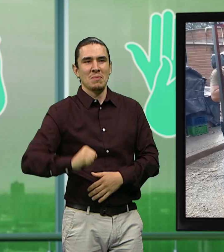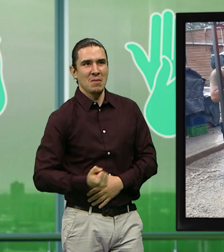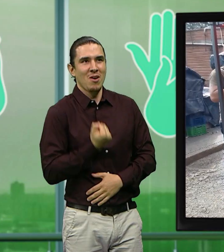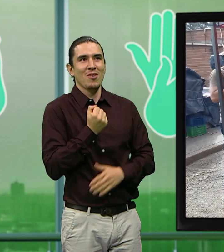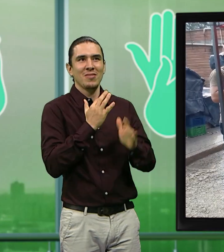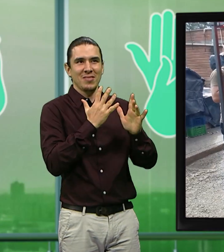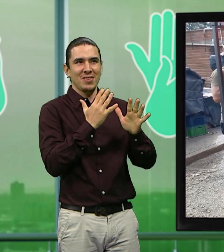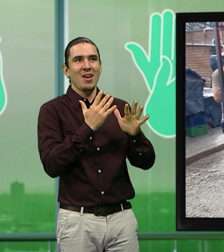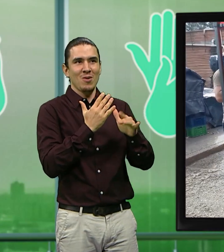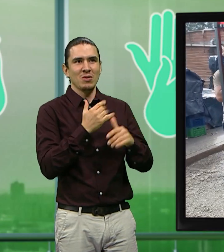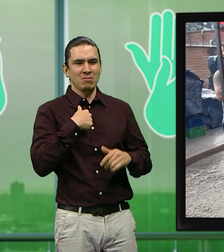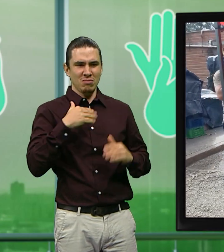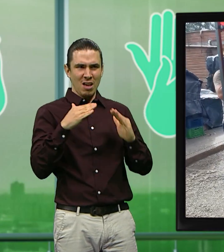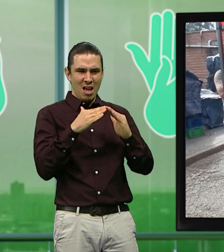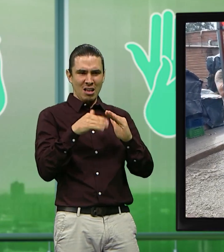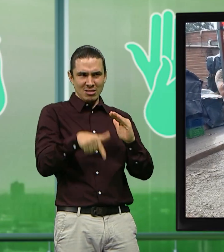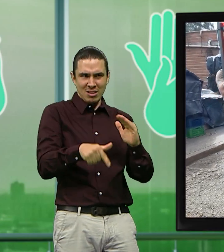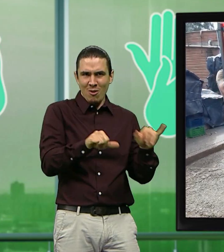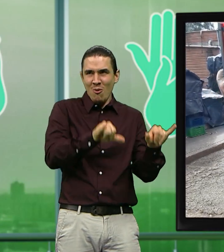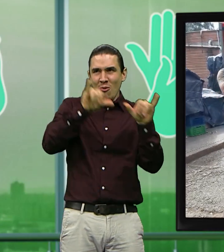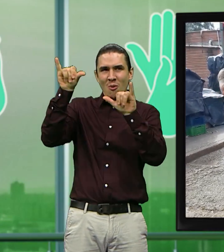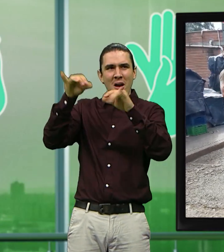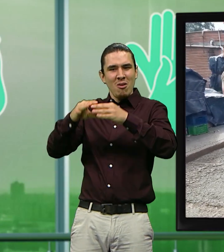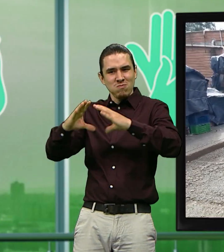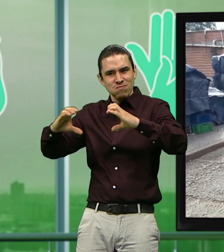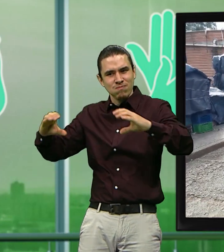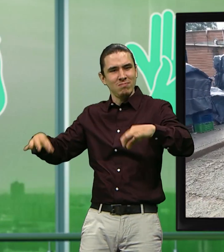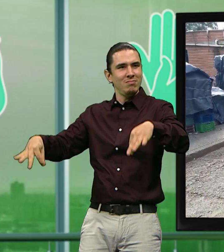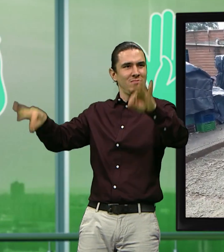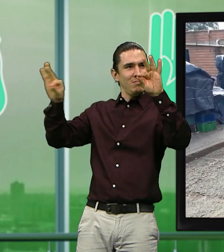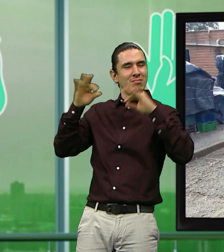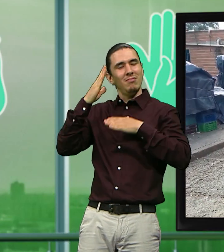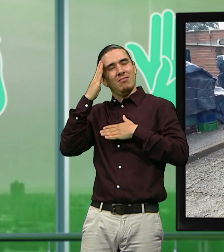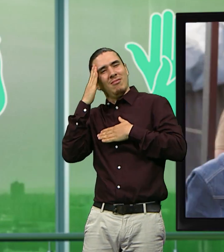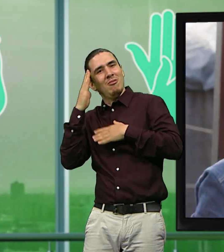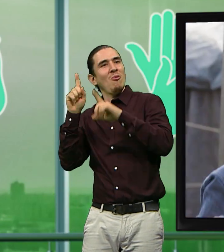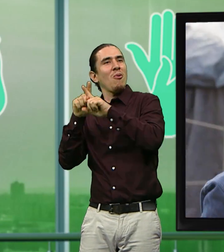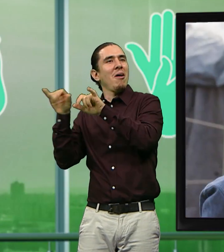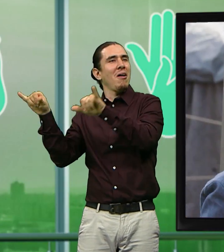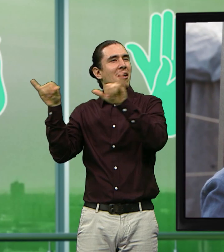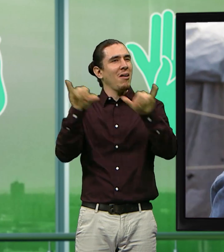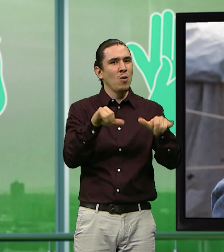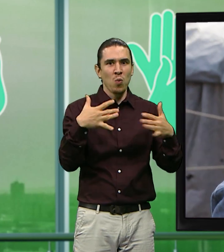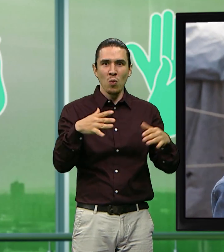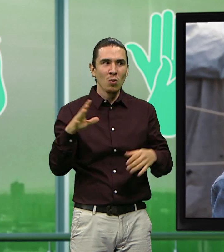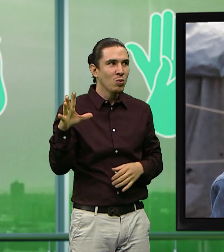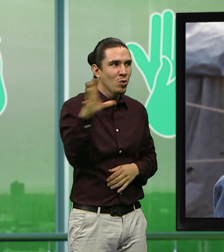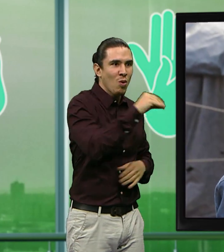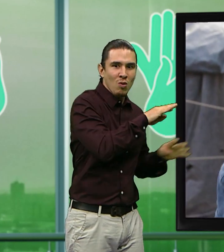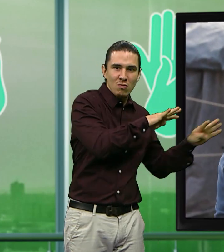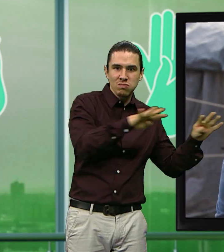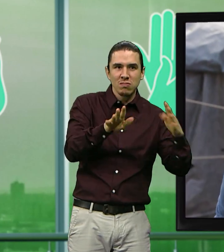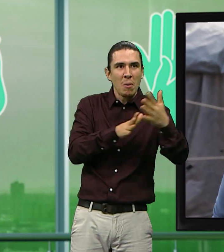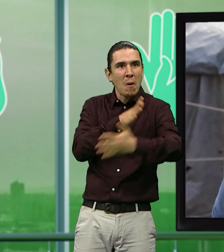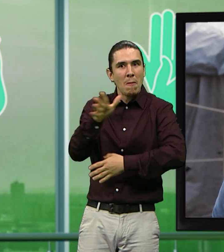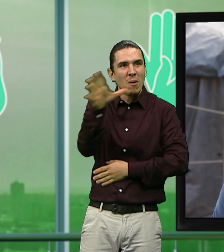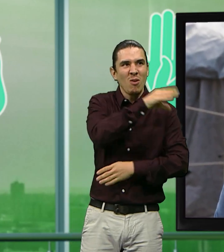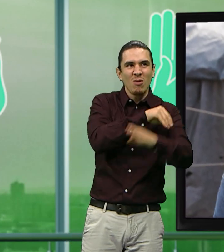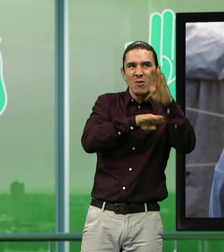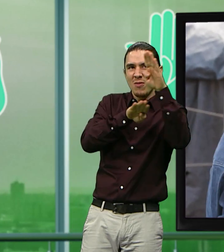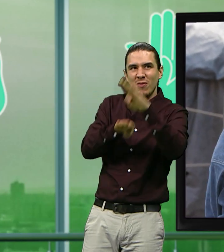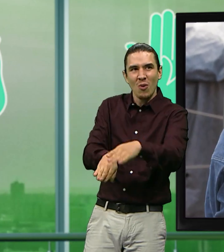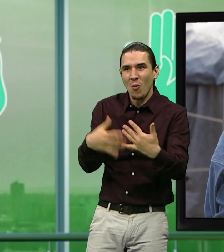hogar, no me falta sino tráeme una acogida y una almohada para amanecer acá. es además todo el mundo te adora, o no has